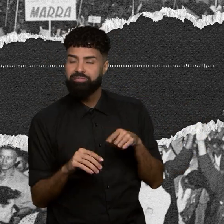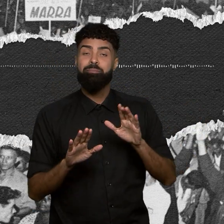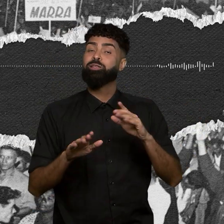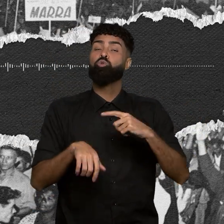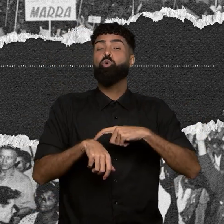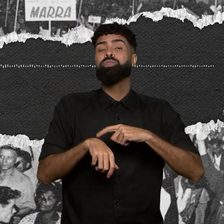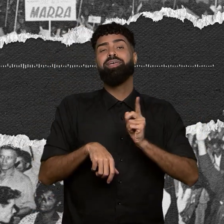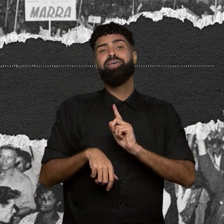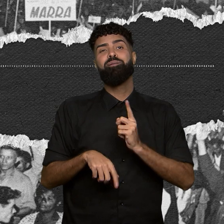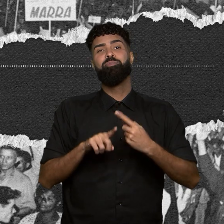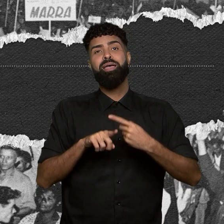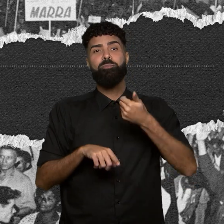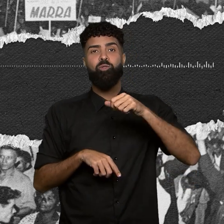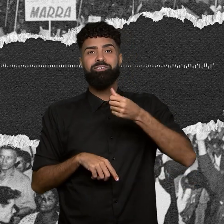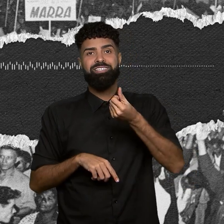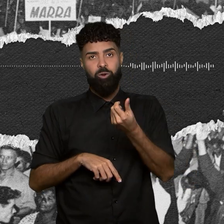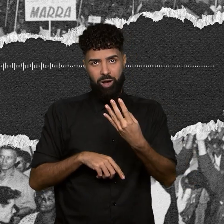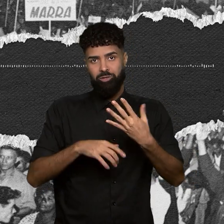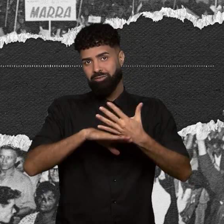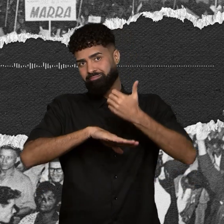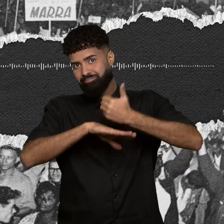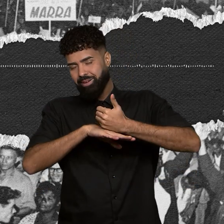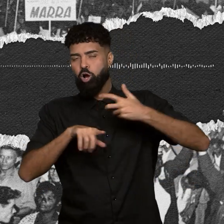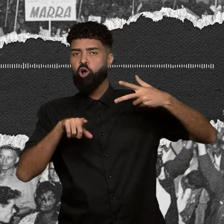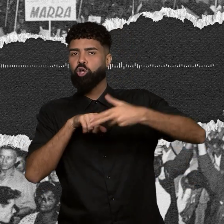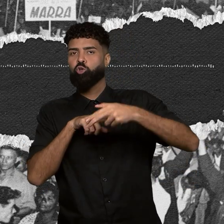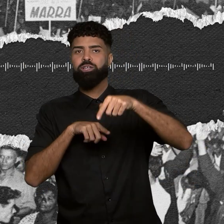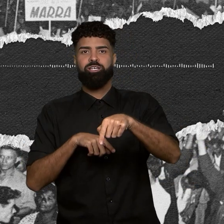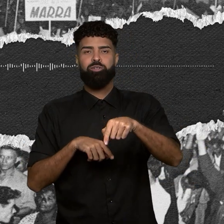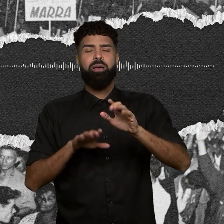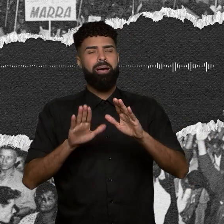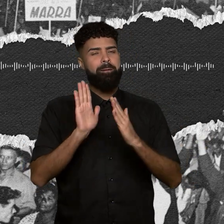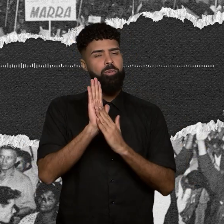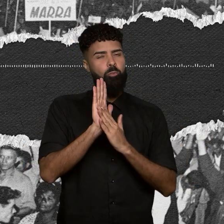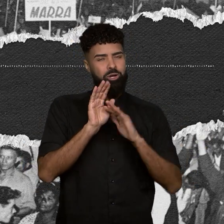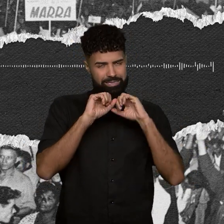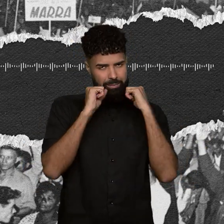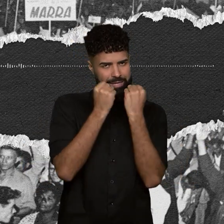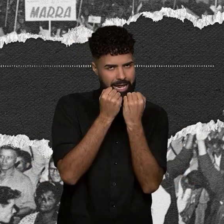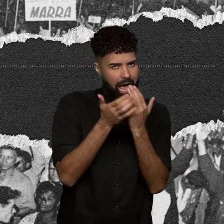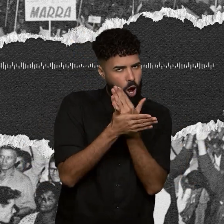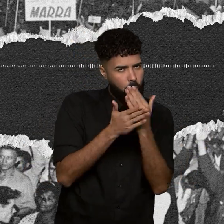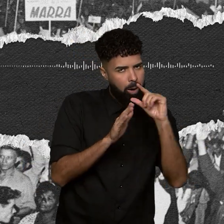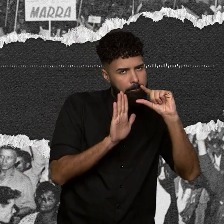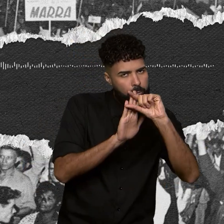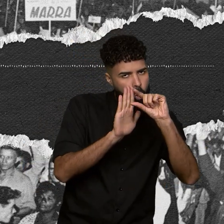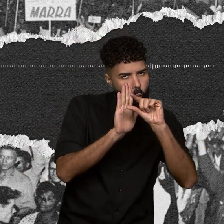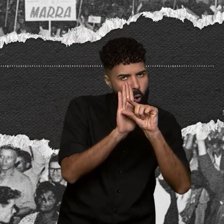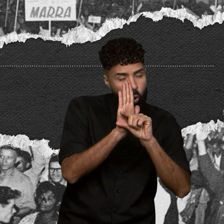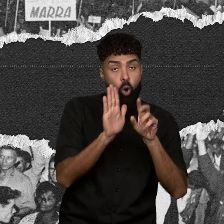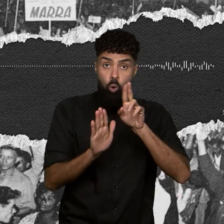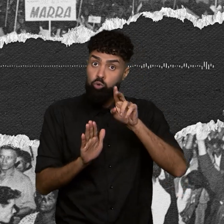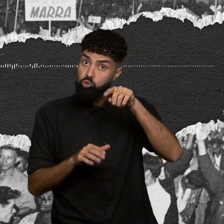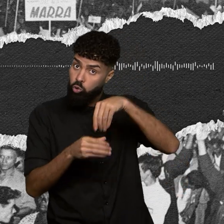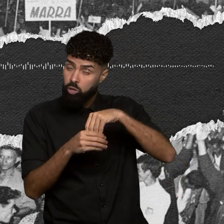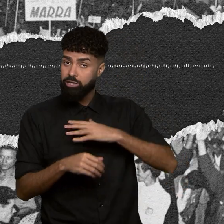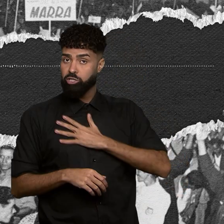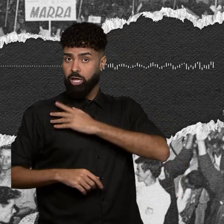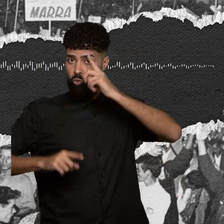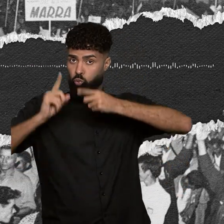64 veio antes. Mas uma parte das propostas desse seminário acabaram sendo usadas pela ditadura militar. Se propõe um Fundo